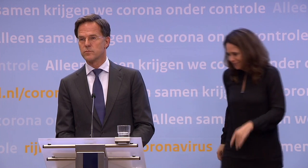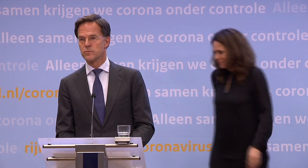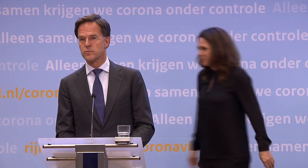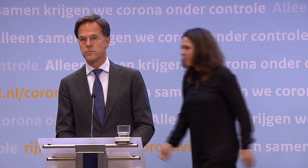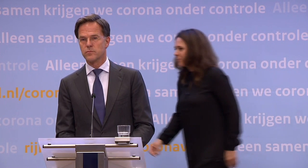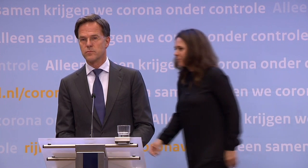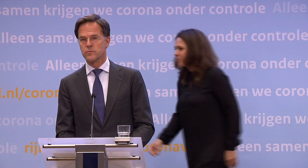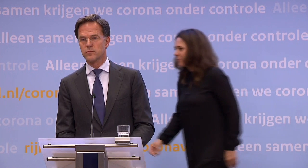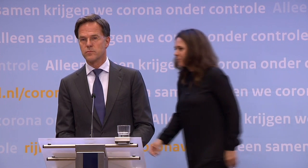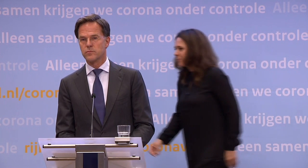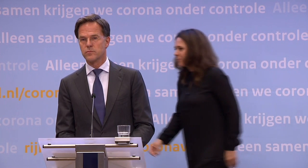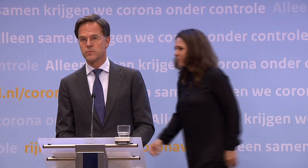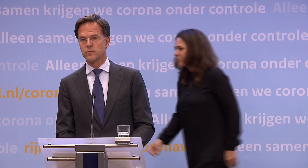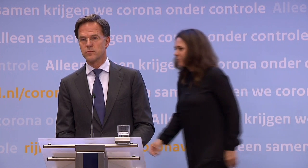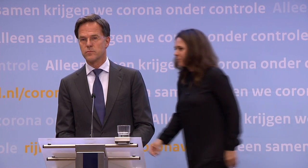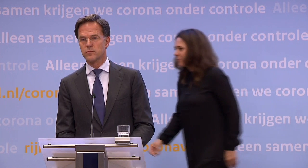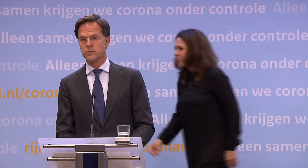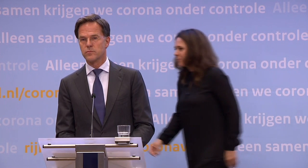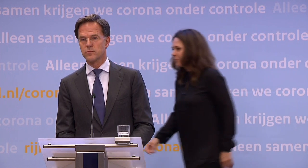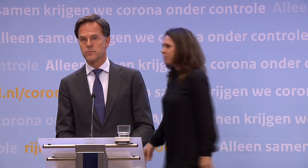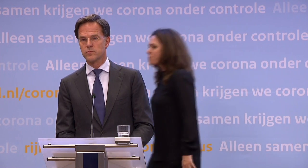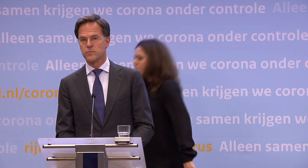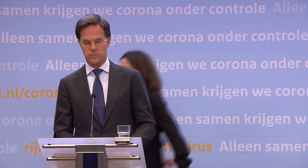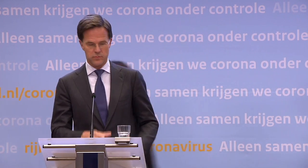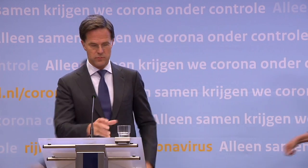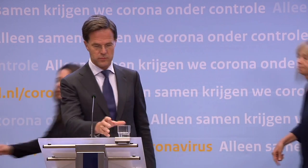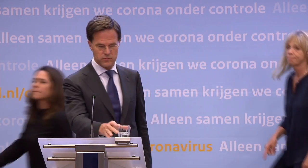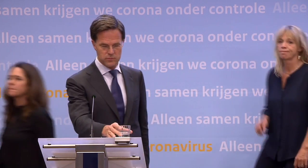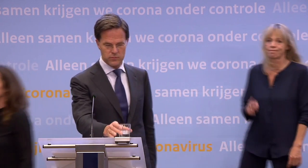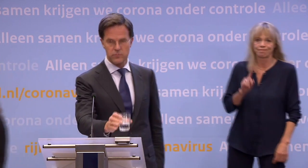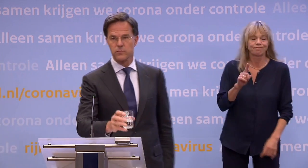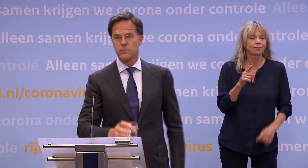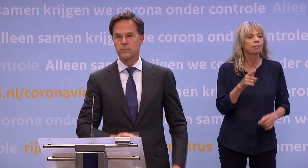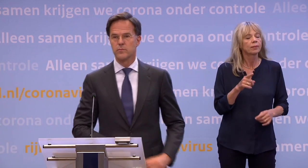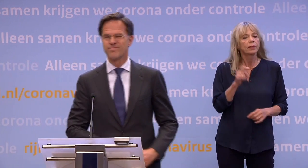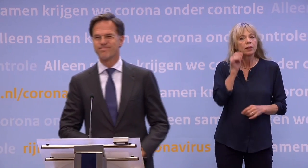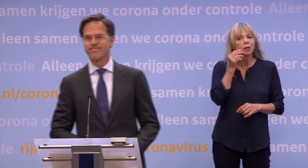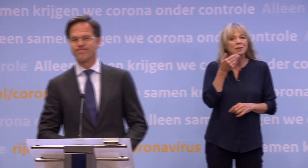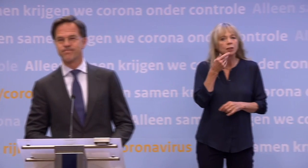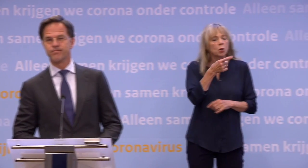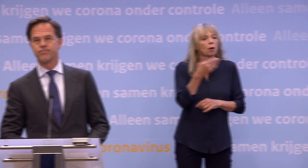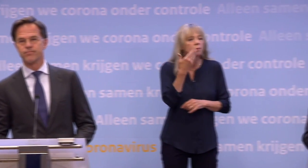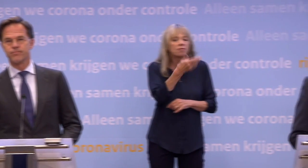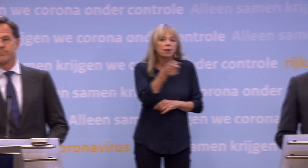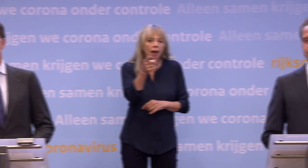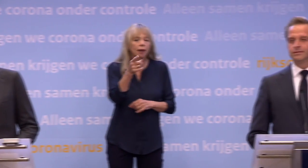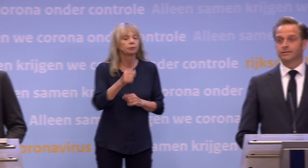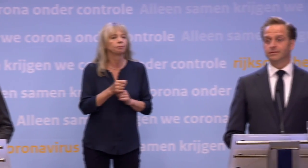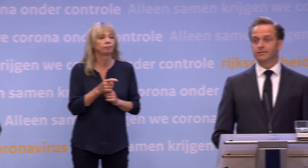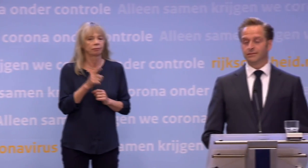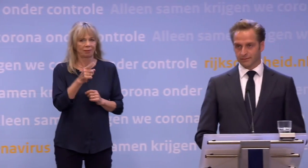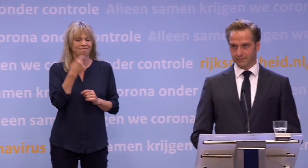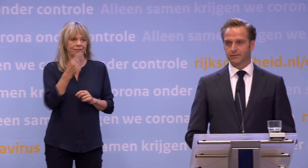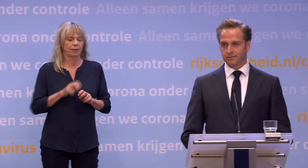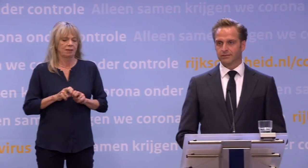Op de achtergrond lost Corline Koorhof Irma Sluis af. Ja, meneer De Jonge, vraag voor u. U zei het net al, het virus heeft ongenadigd